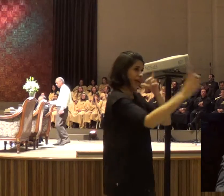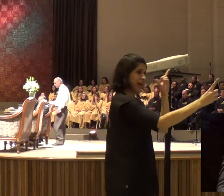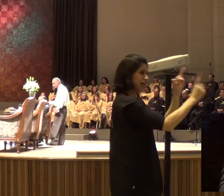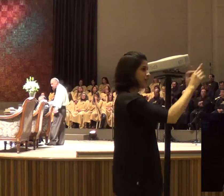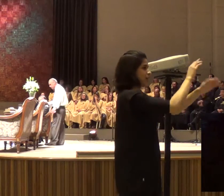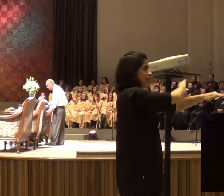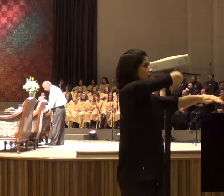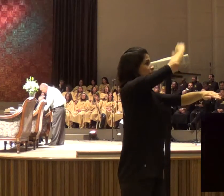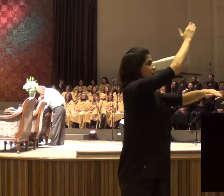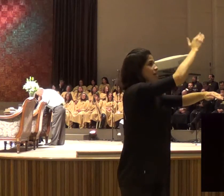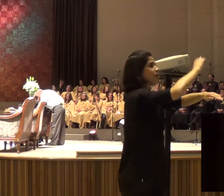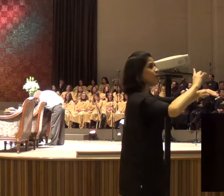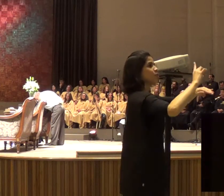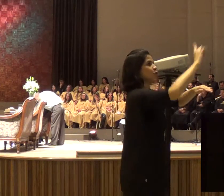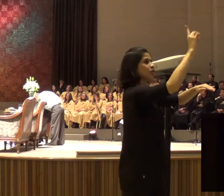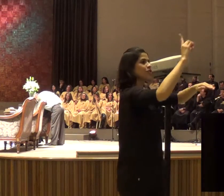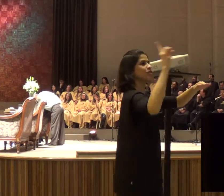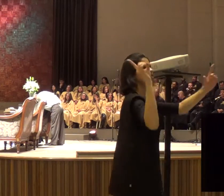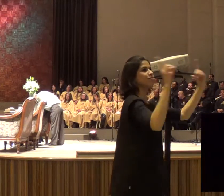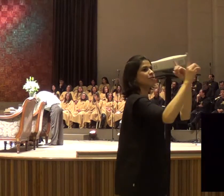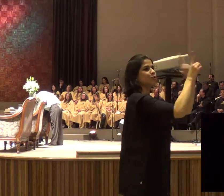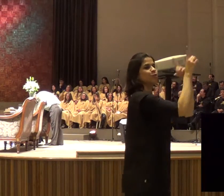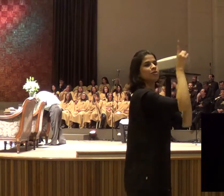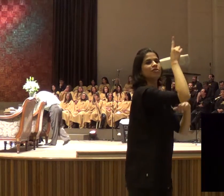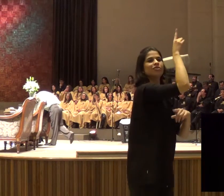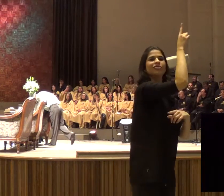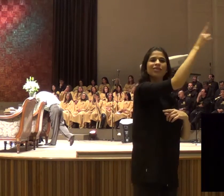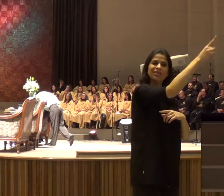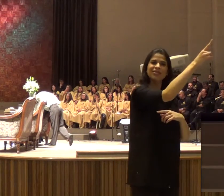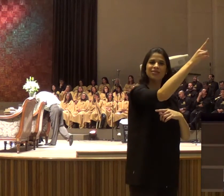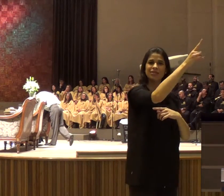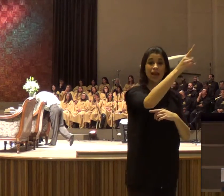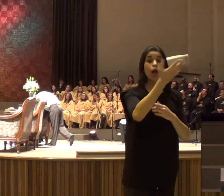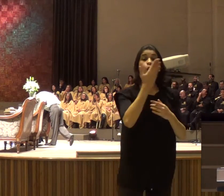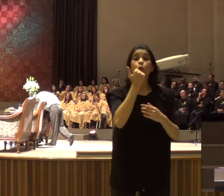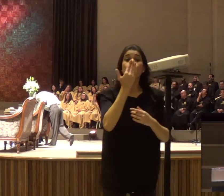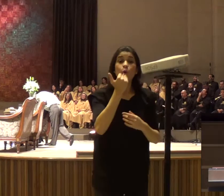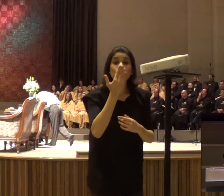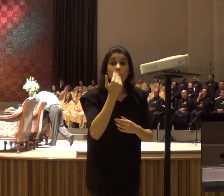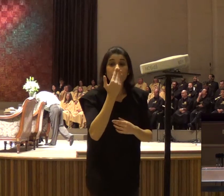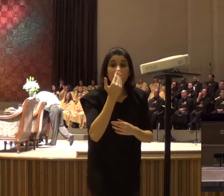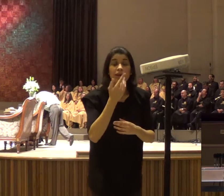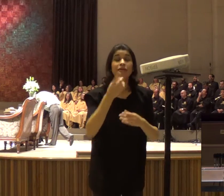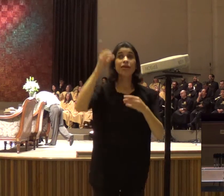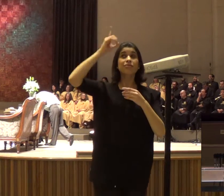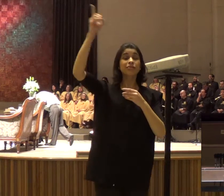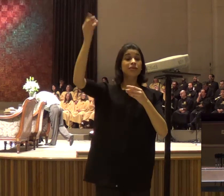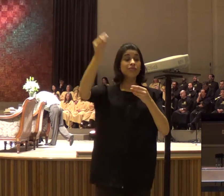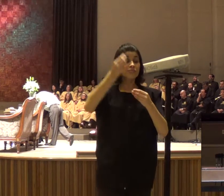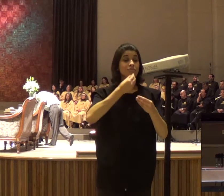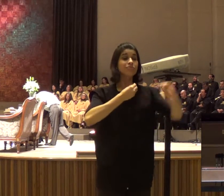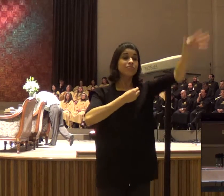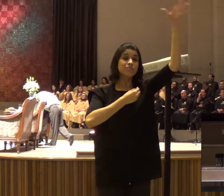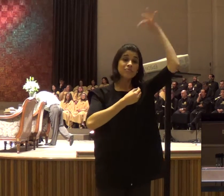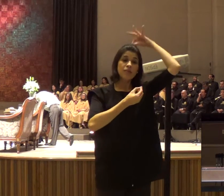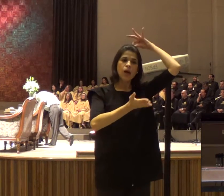falar, o nosso coração, é quando ele revigora, a nossa alma, a gente entra, na presença de Deus, e está